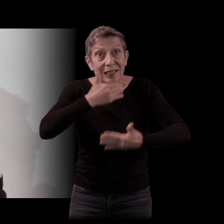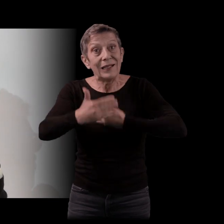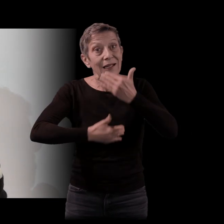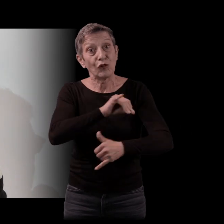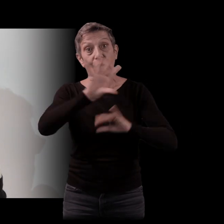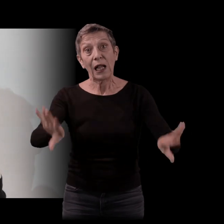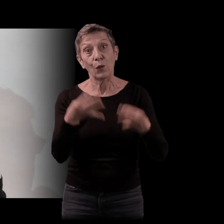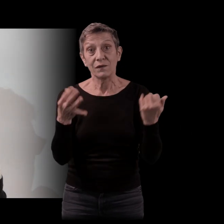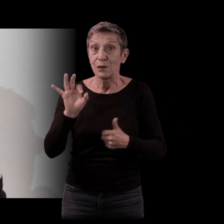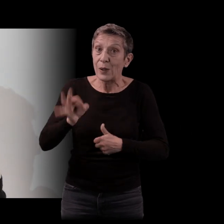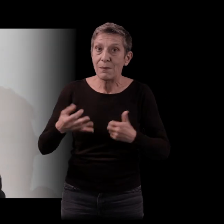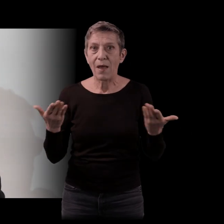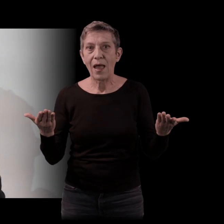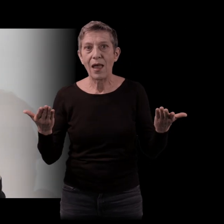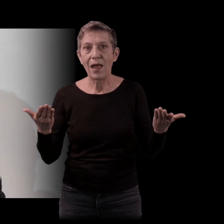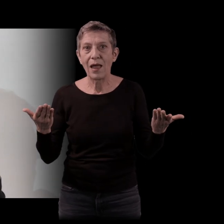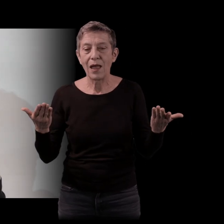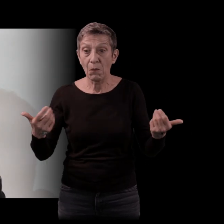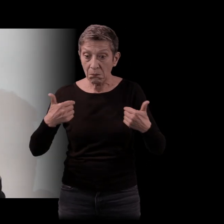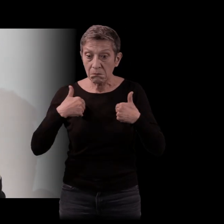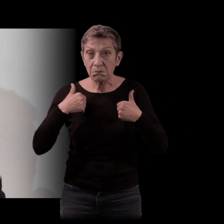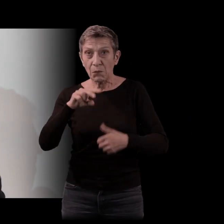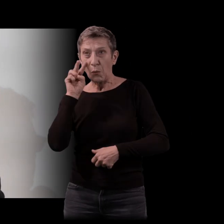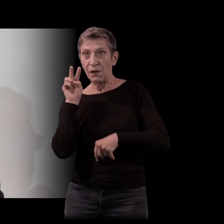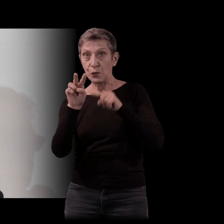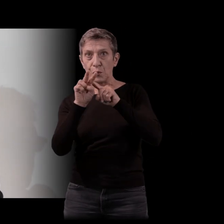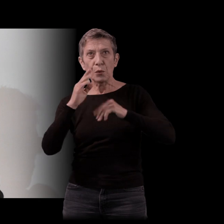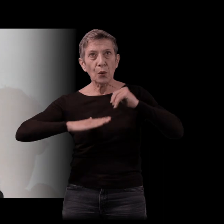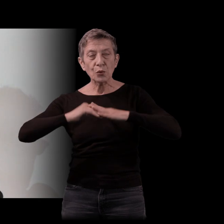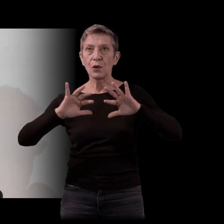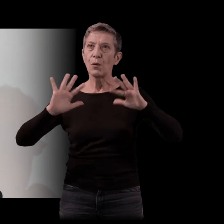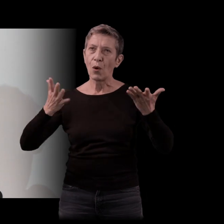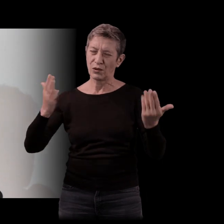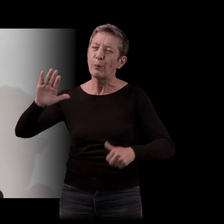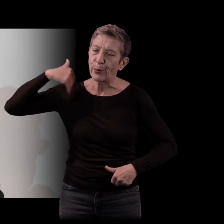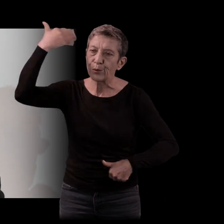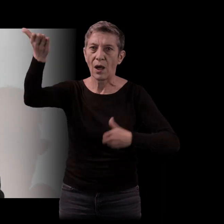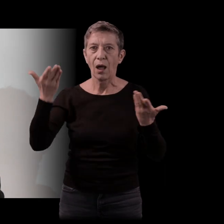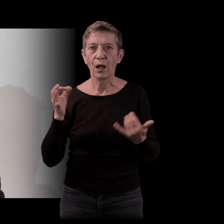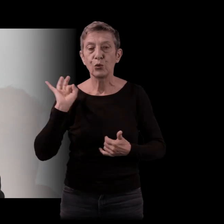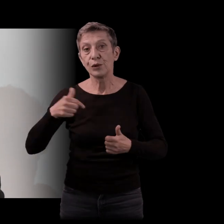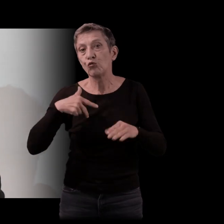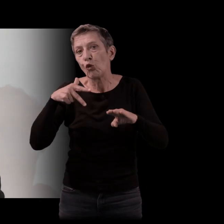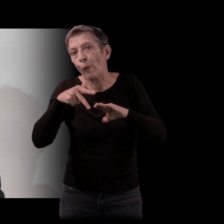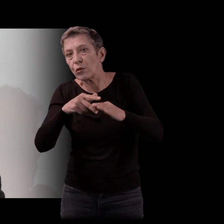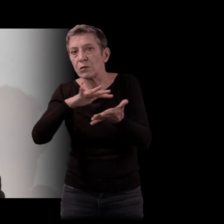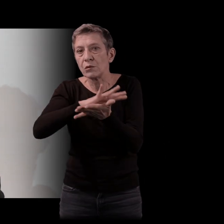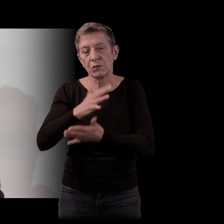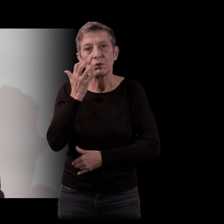revanche, comment s'est construit mon regard, ça c'est quand même plus tard, pense que ça commence plutôt à l'adolescence et puis les